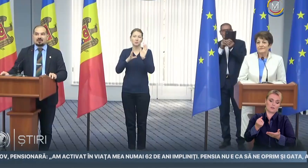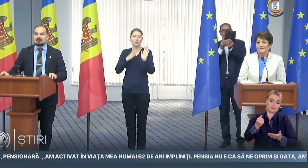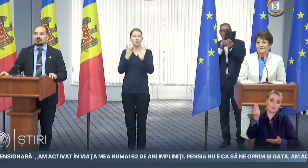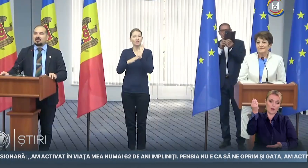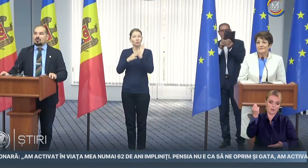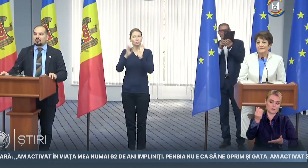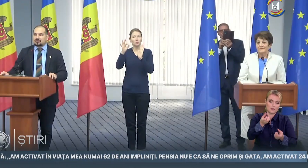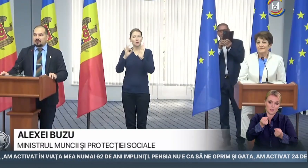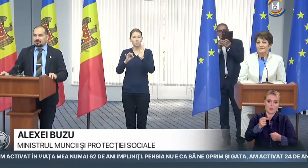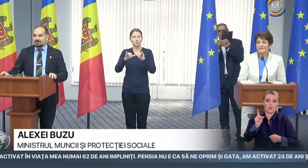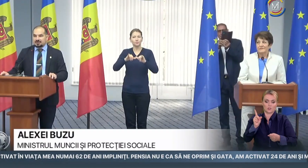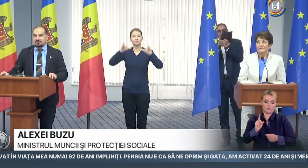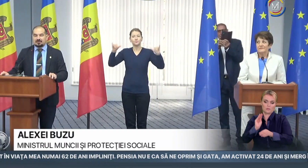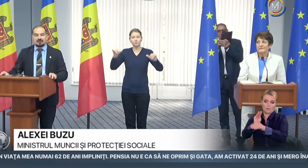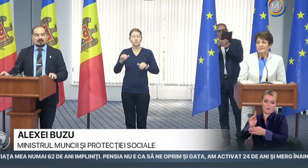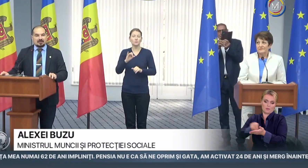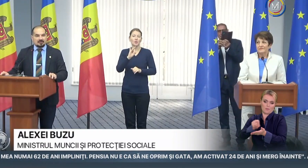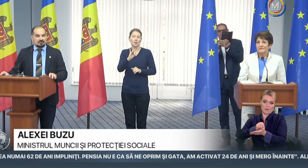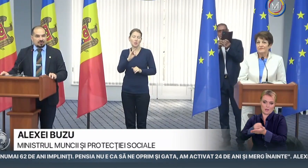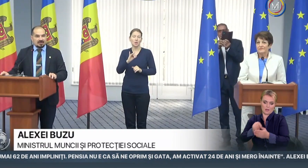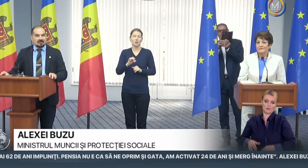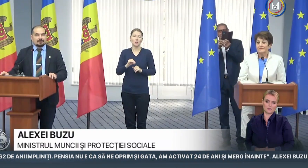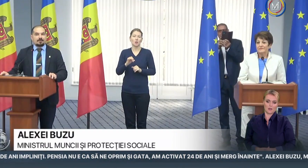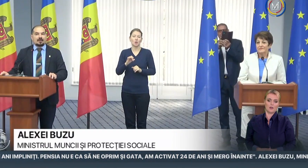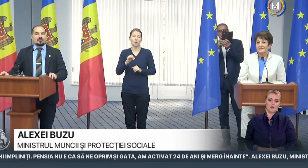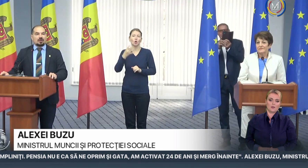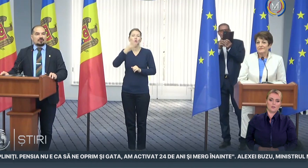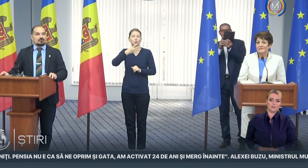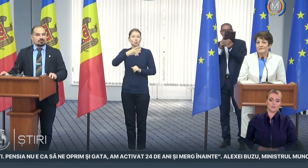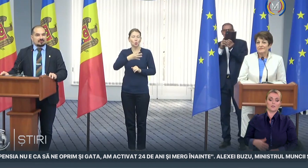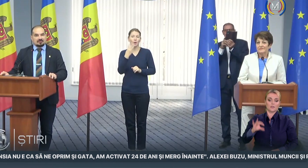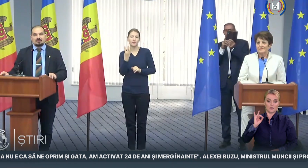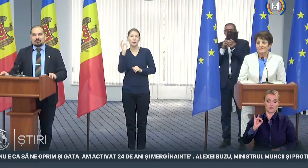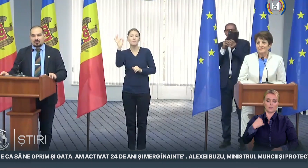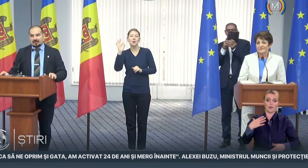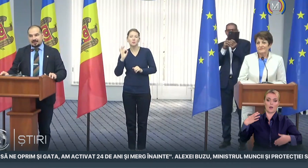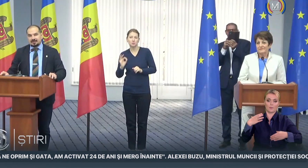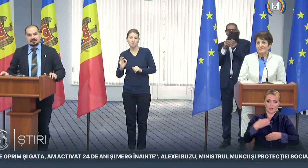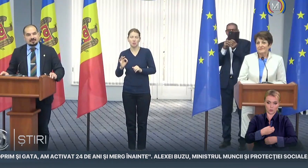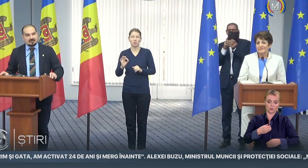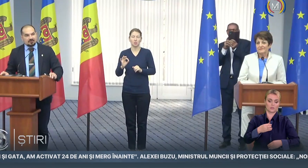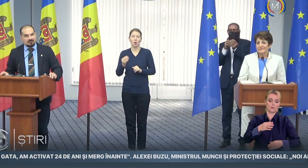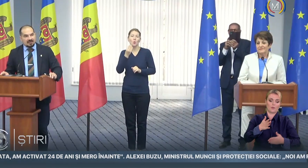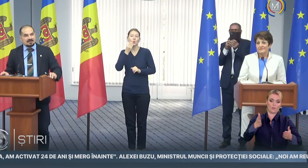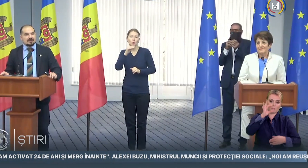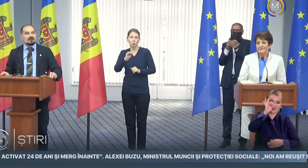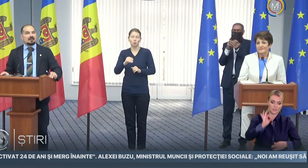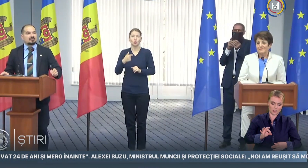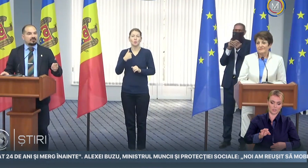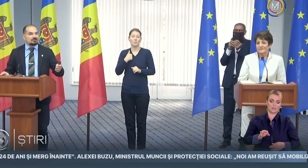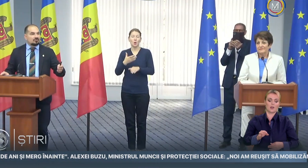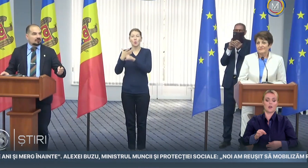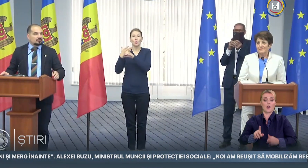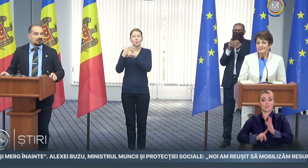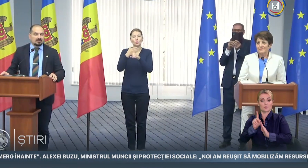pensia minimă cu 143%. Noi am redus din mai multe înichități din sistemul de pensie, iar